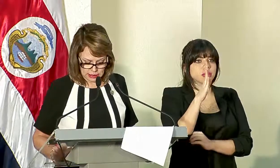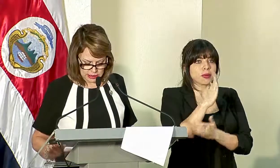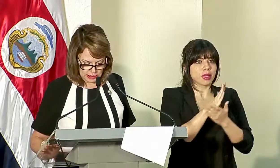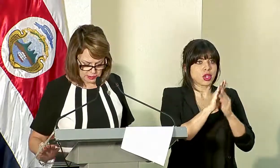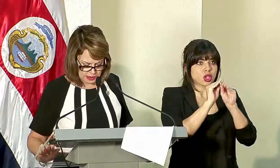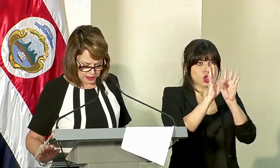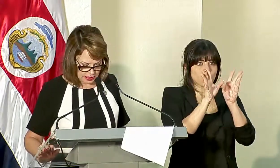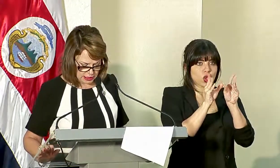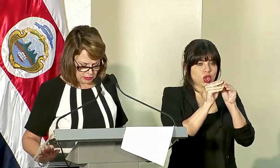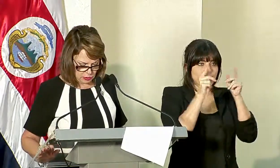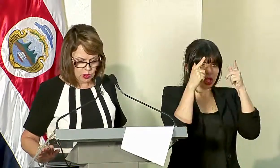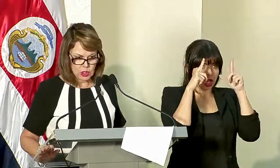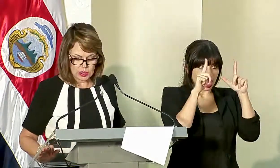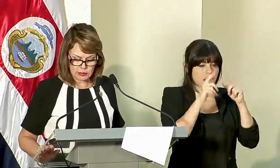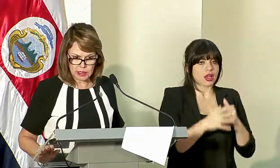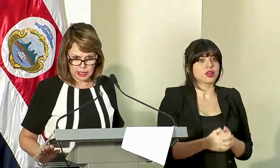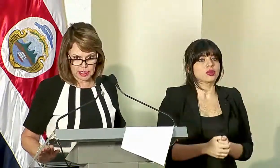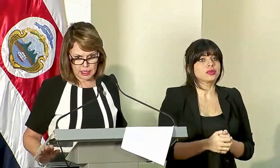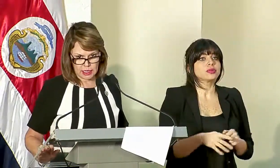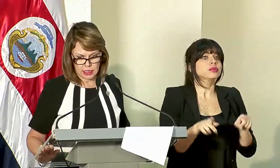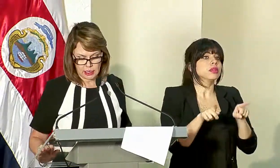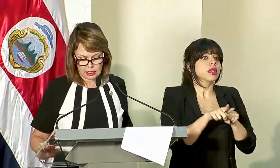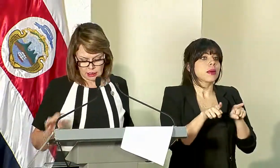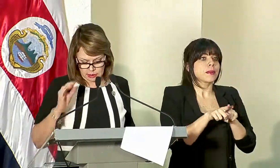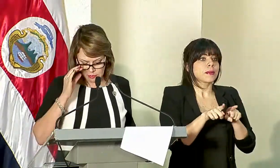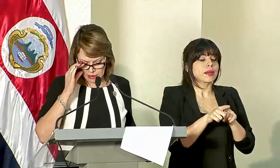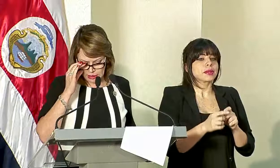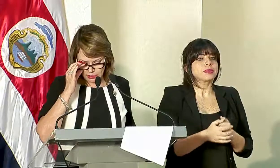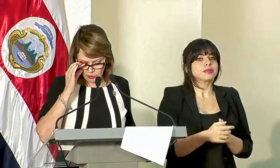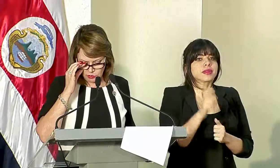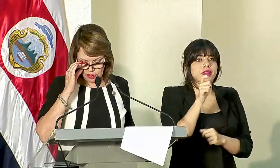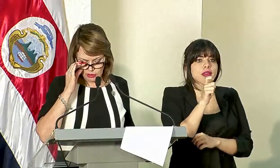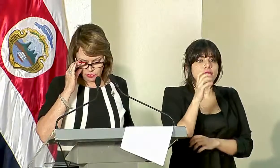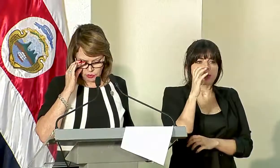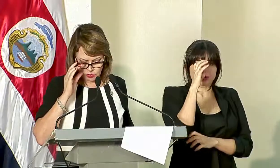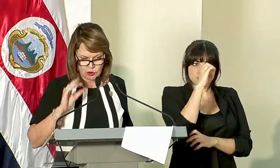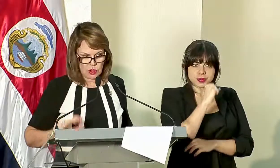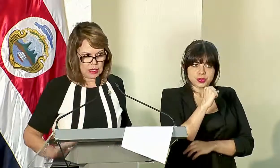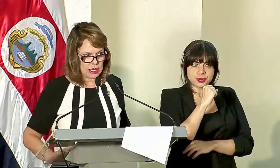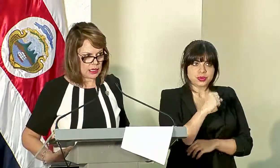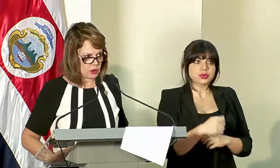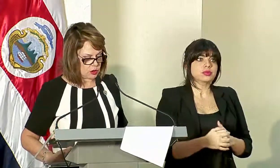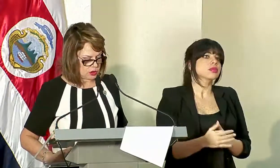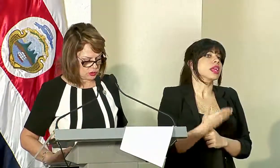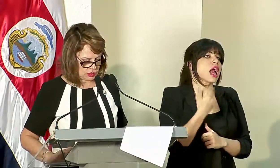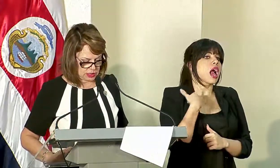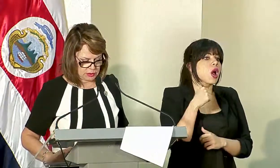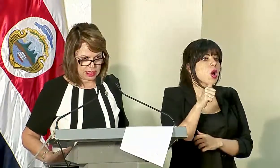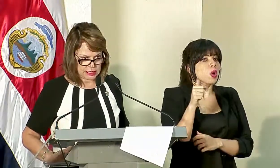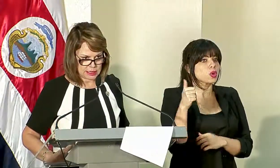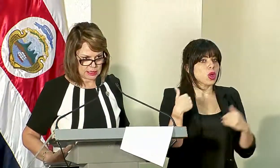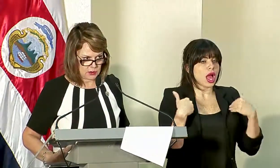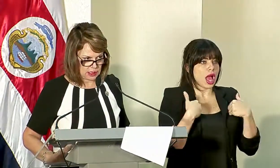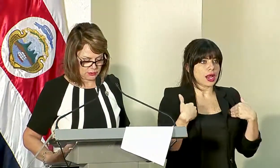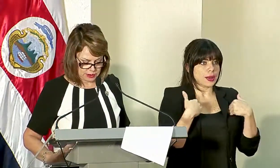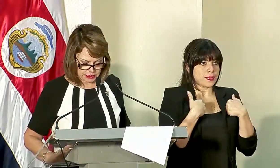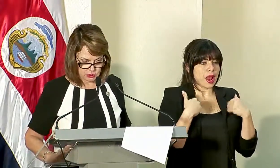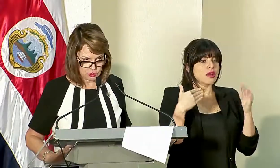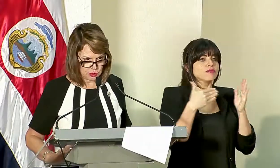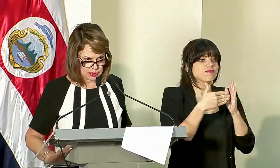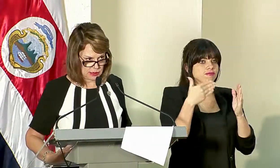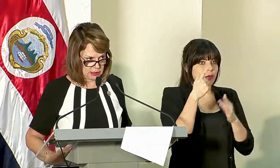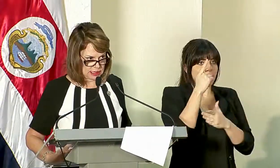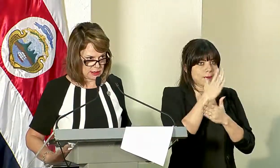de las cabezas de ganado. También hay que tener en consideración que hay otros animales que se ven